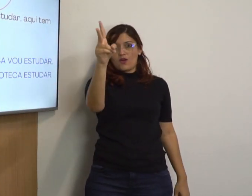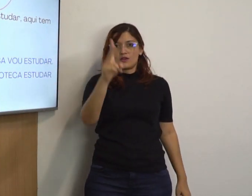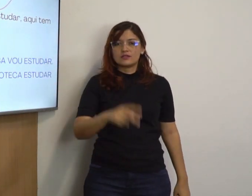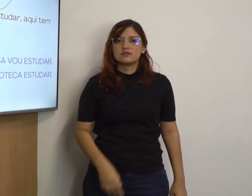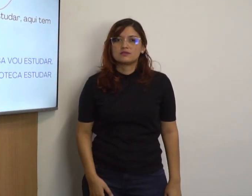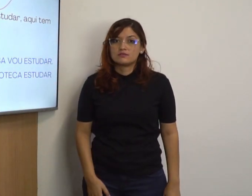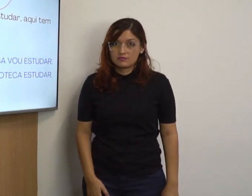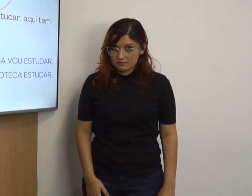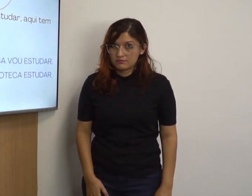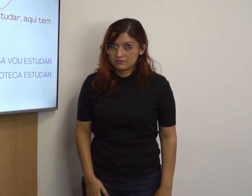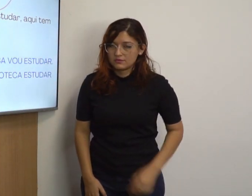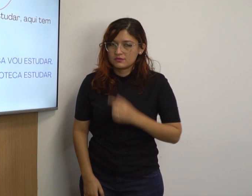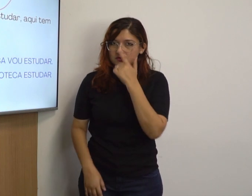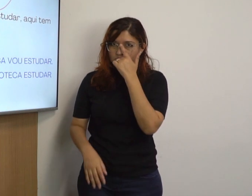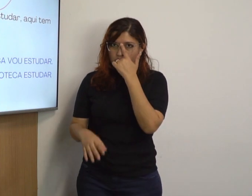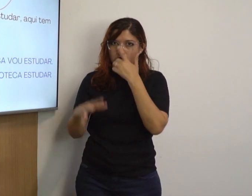barulho muito intenso.